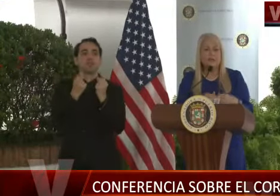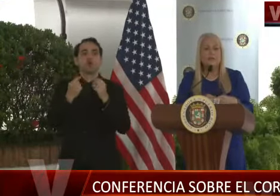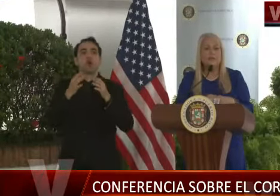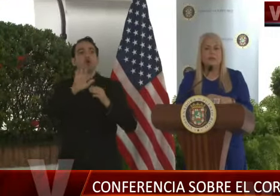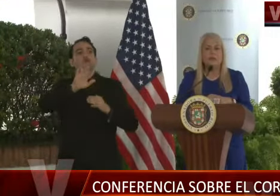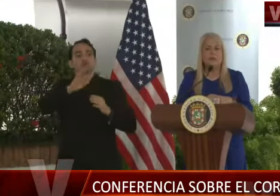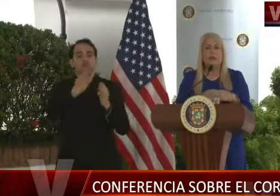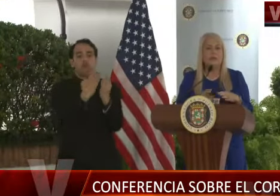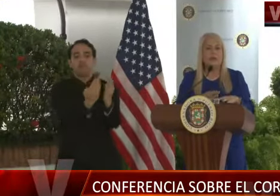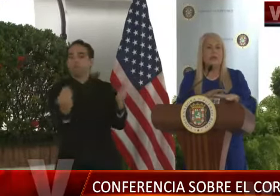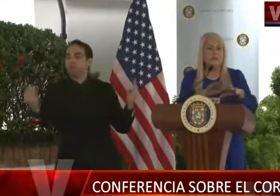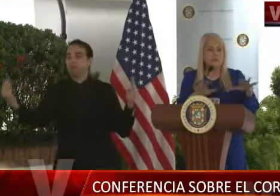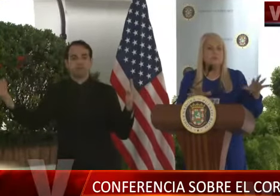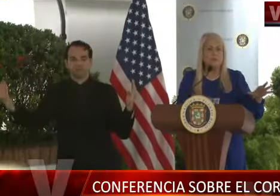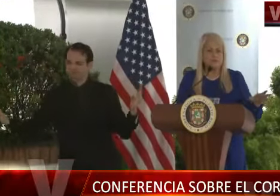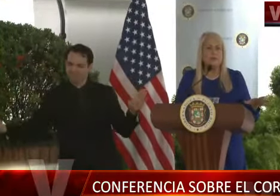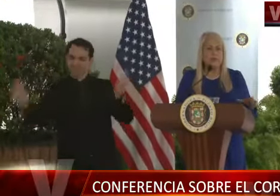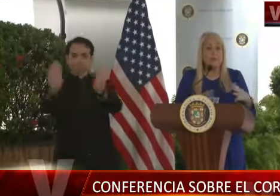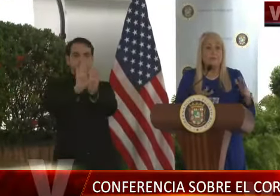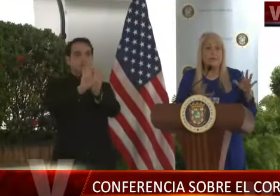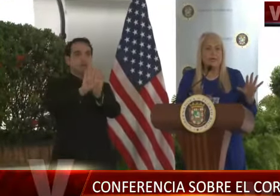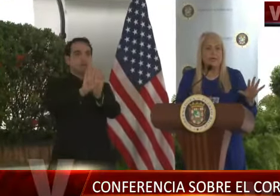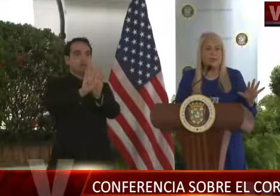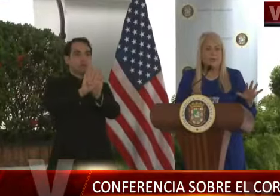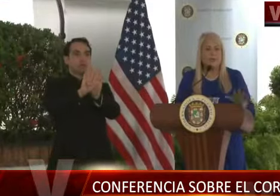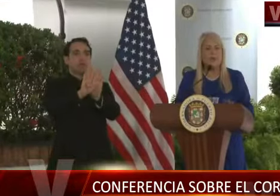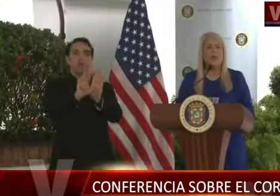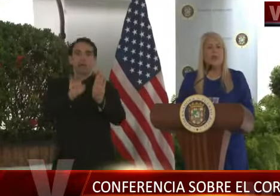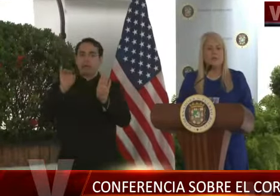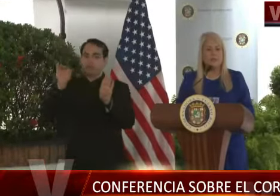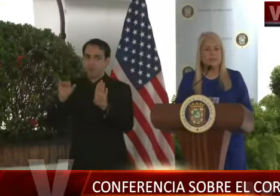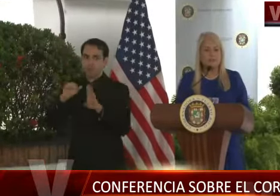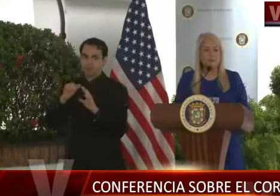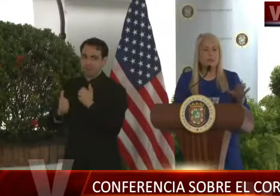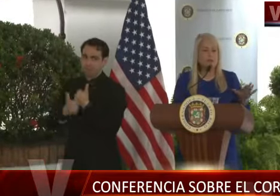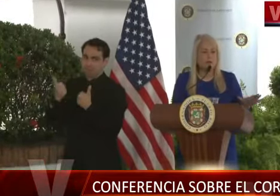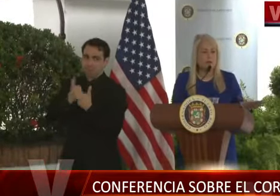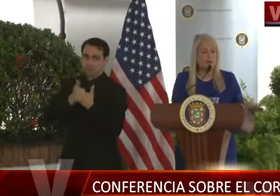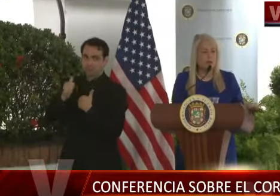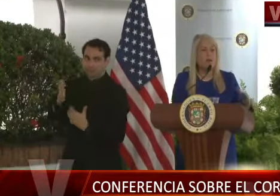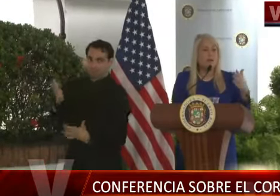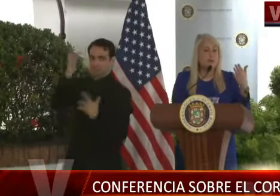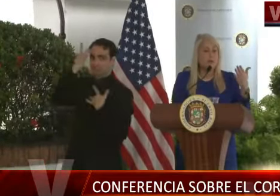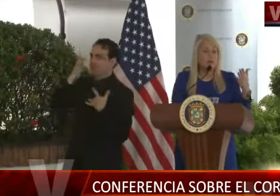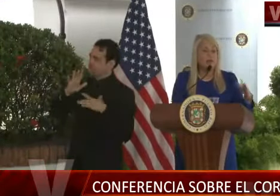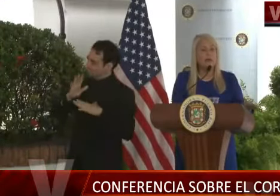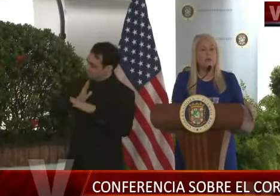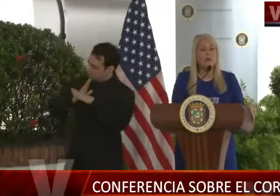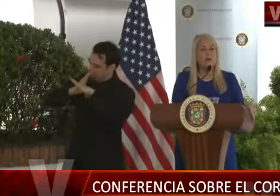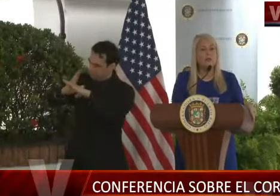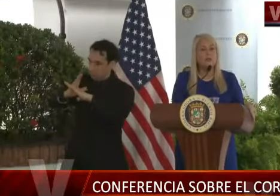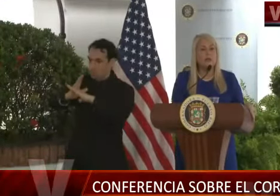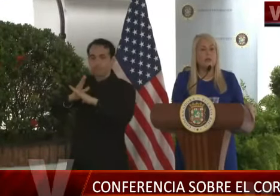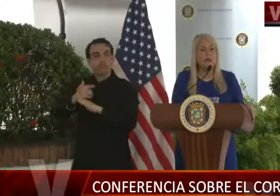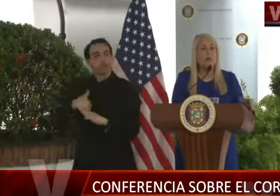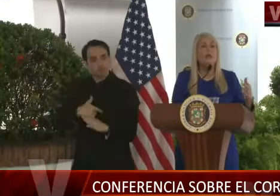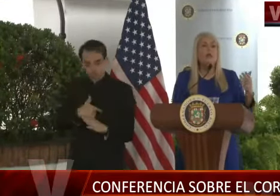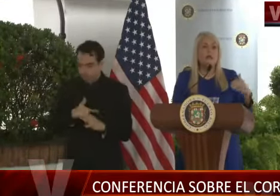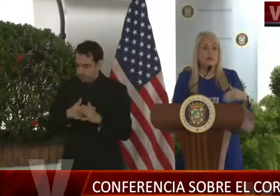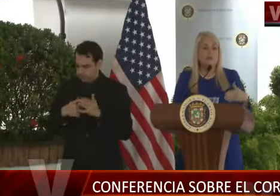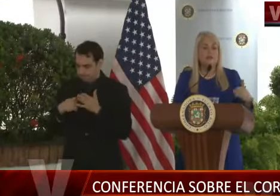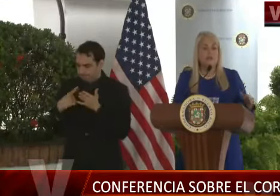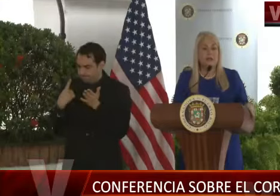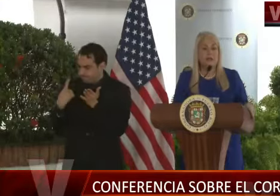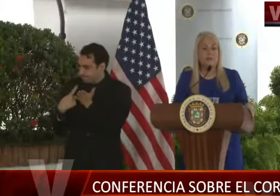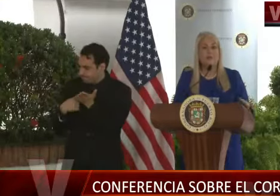de contener el community spread, que es el más peligroso. Así que en ese sentido, ese ha sido el criterio que hemos utilizado